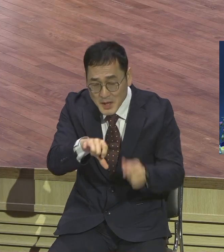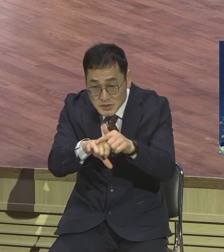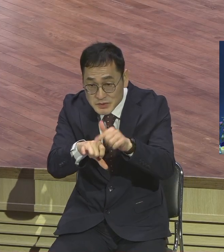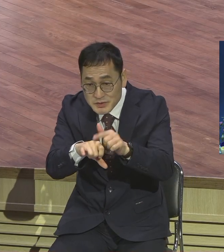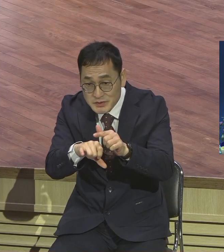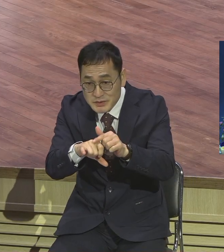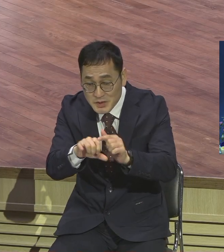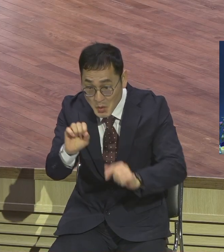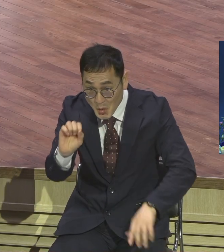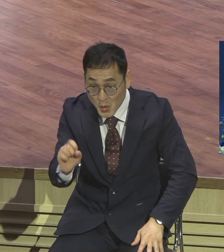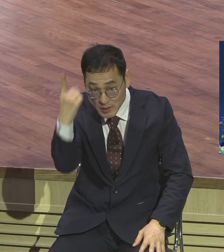무너져 버렸어요.